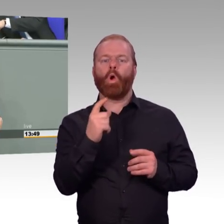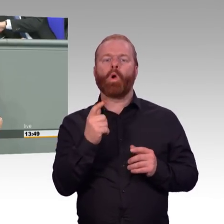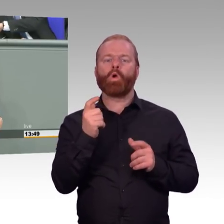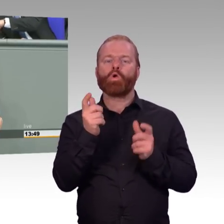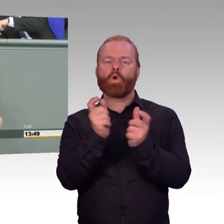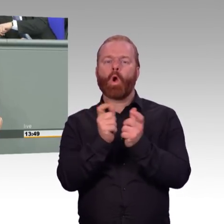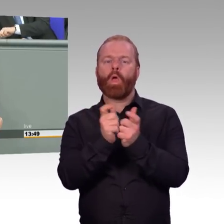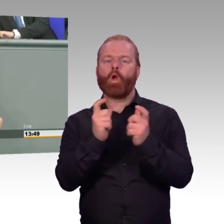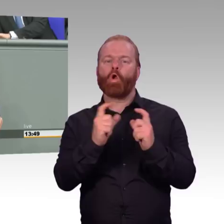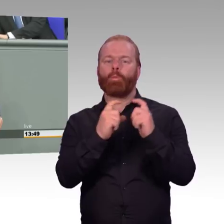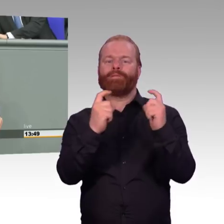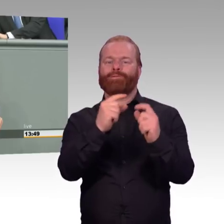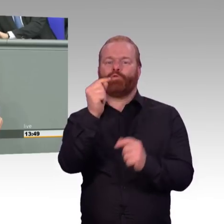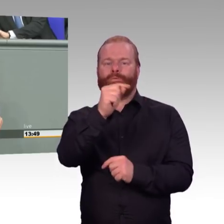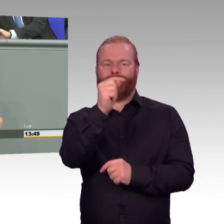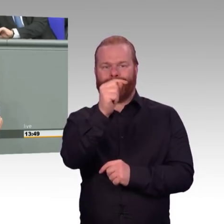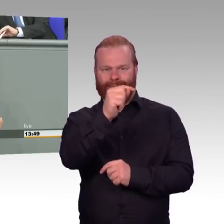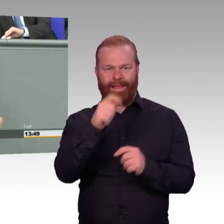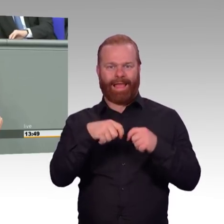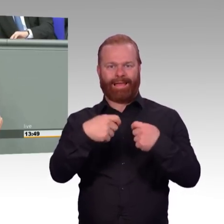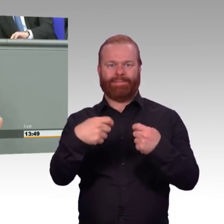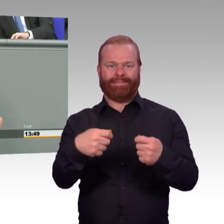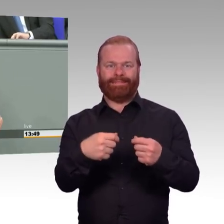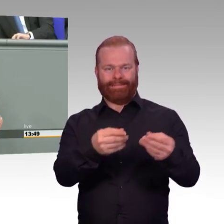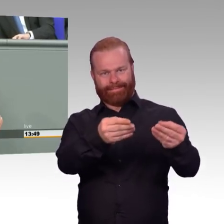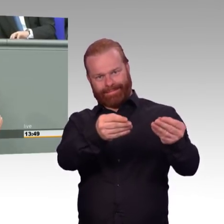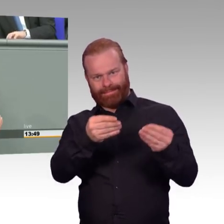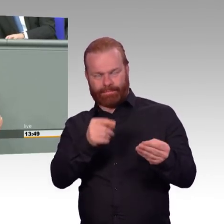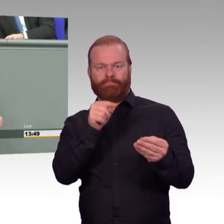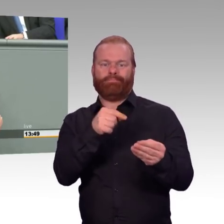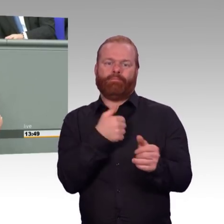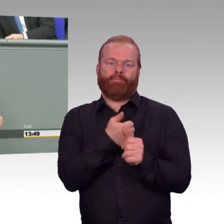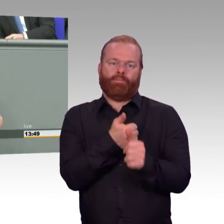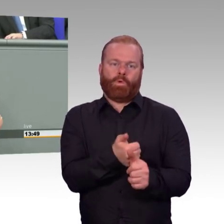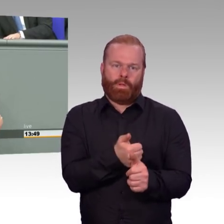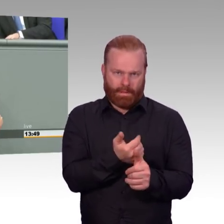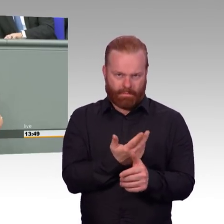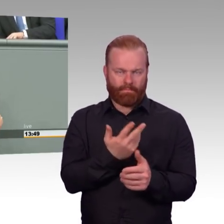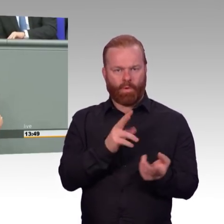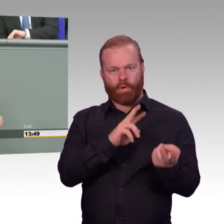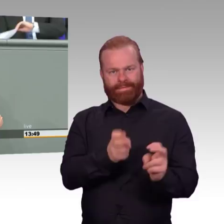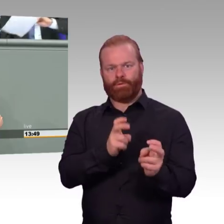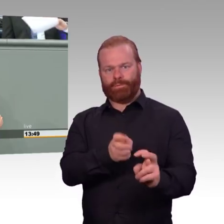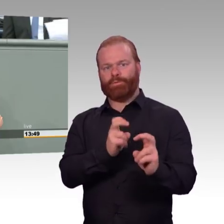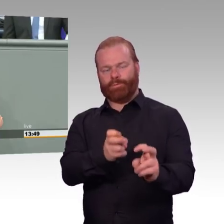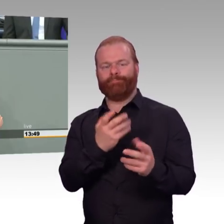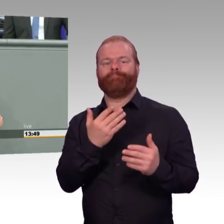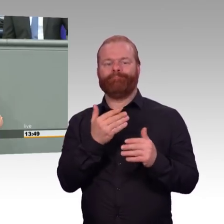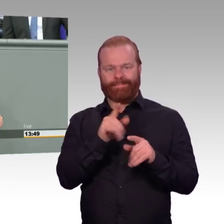abarbeiten. Und wir haben immer klargemacht, wir wollen zuerst die Strukturstärkung beschließen und dann den energiewirtschaftlichen Teil.